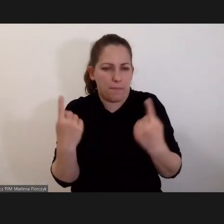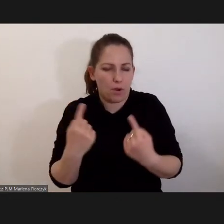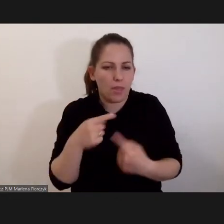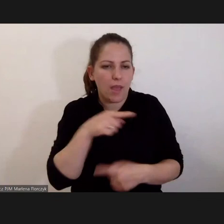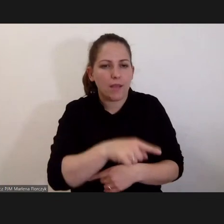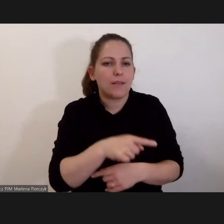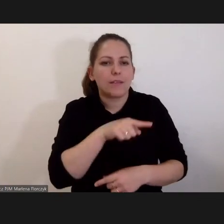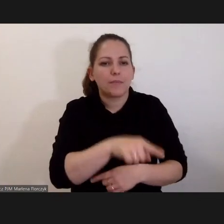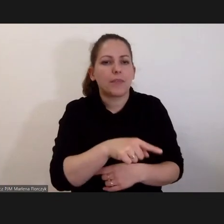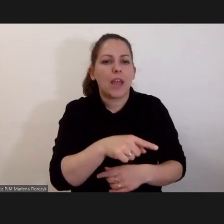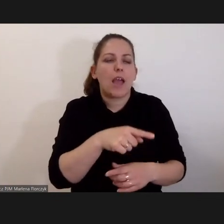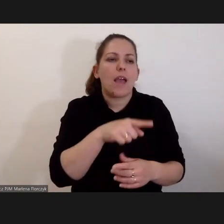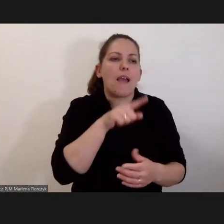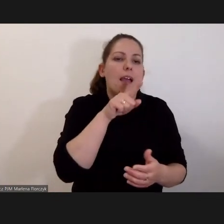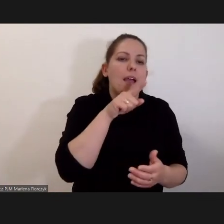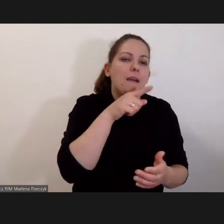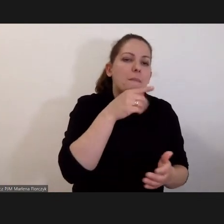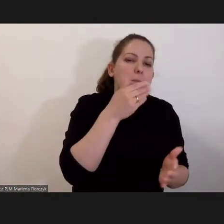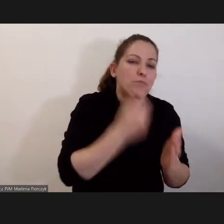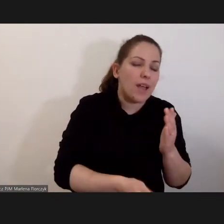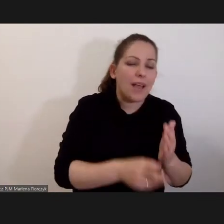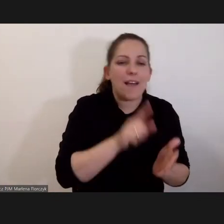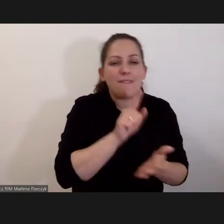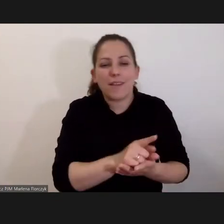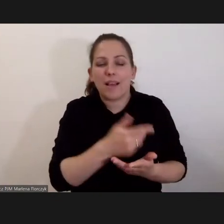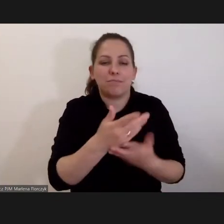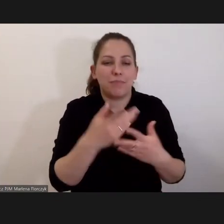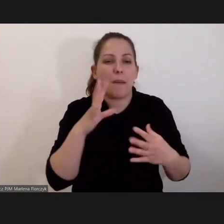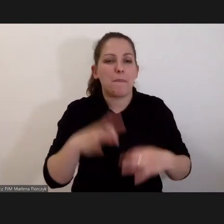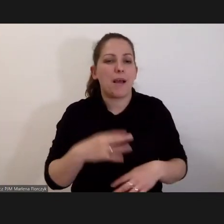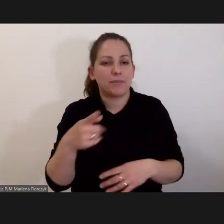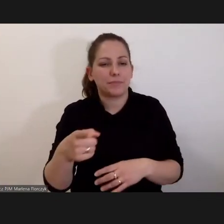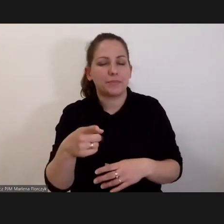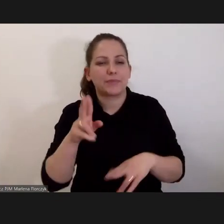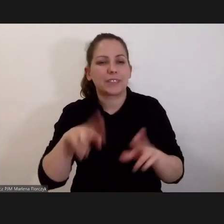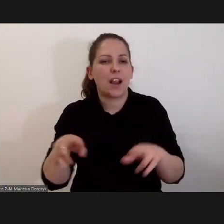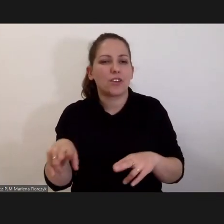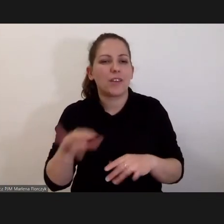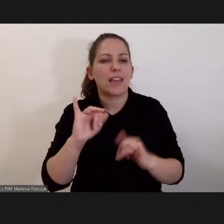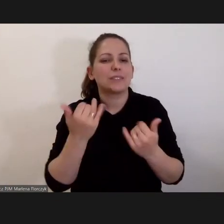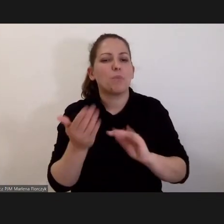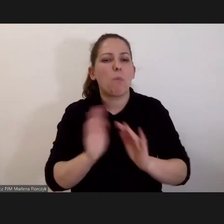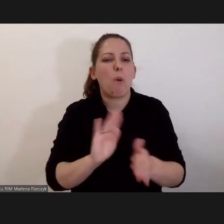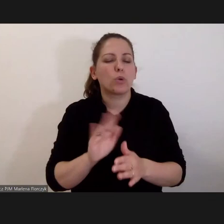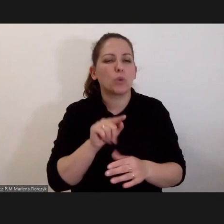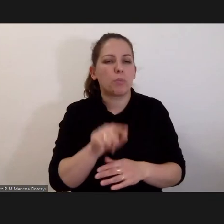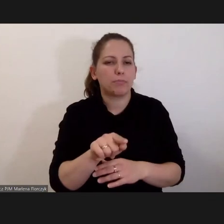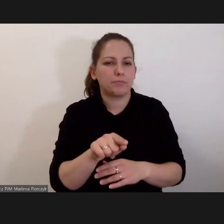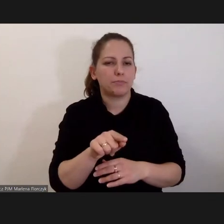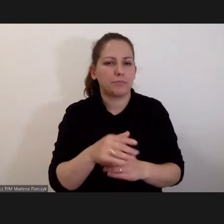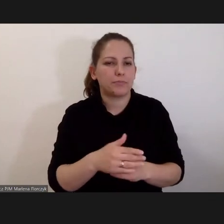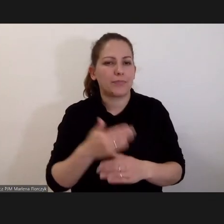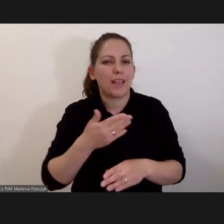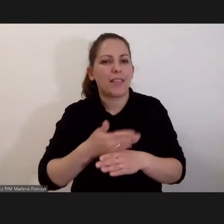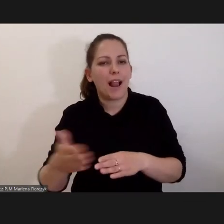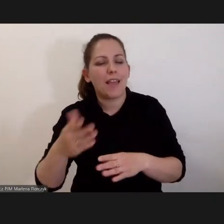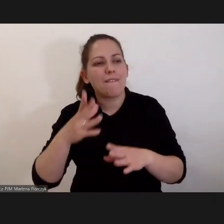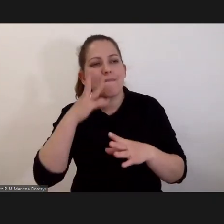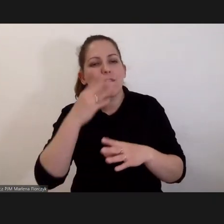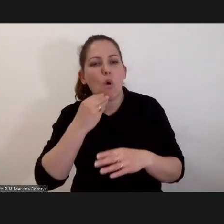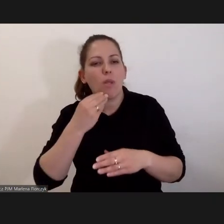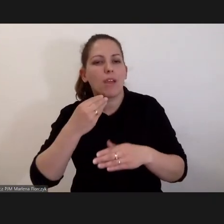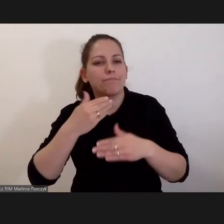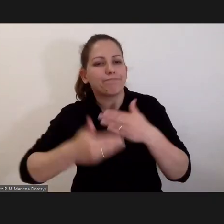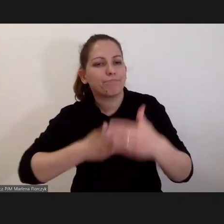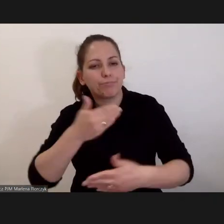wygra lub przegra. I tu ma pan rację, że rzeczywiście bardzo wiele zależy od tego, w jaki sposób będzie się dalej kształtować i